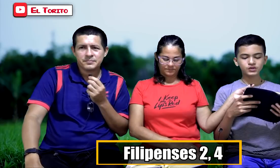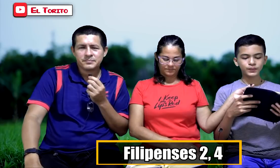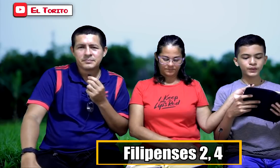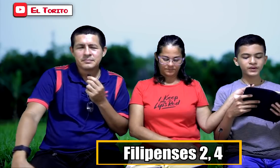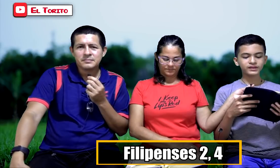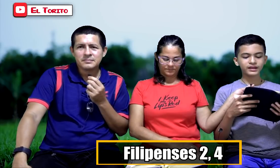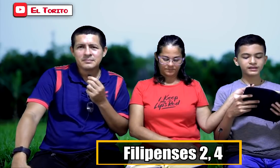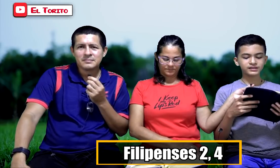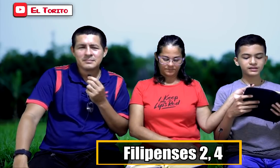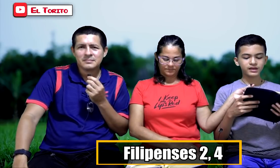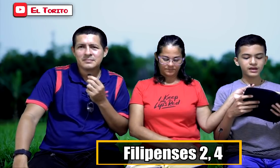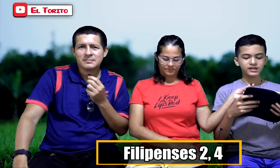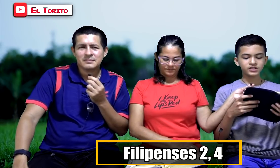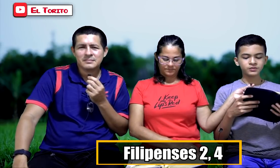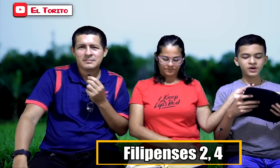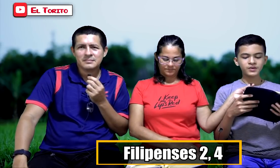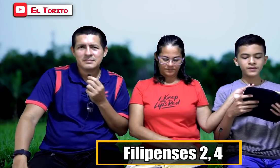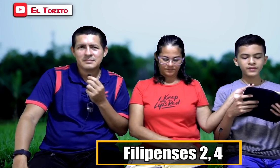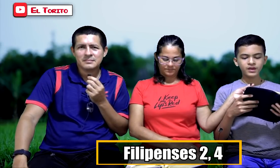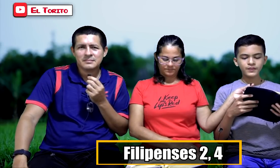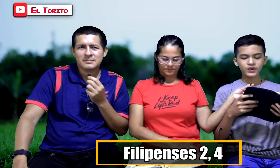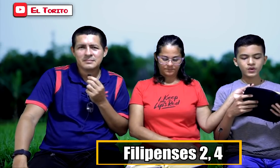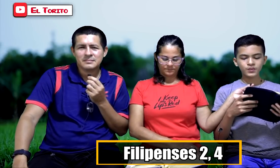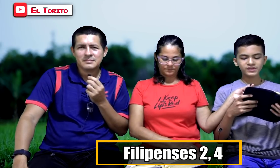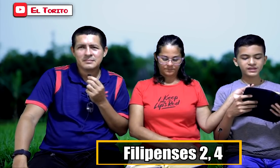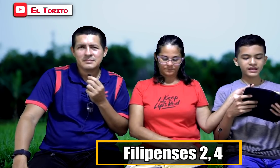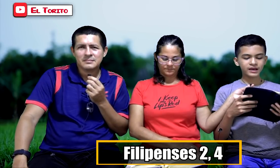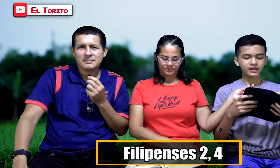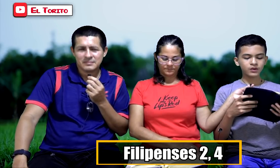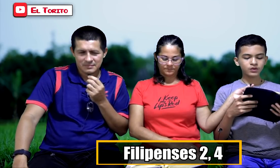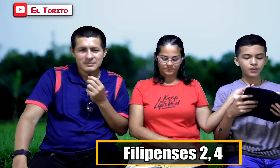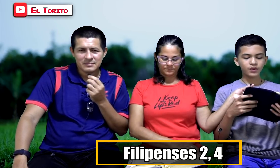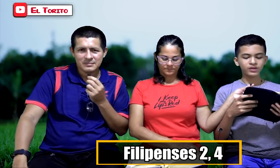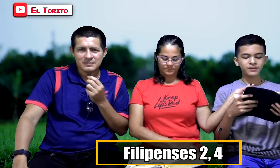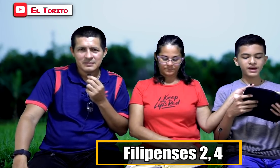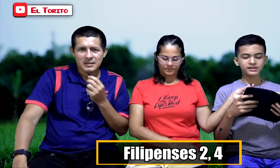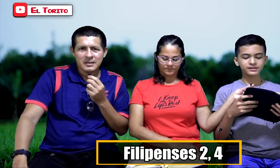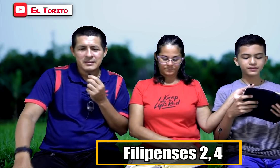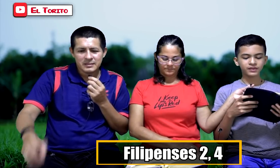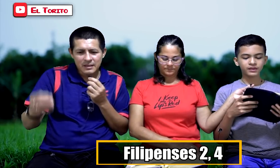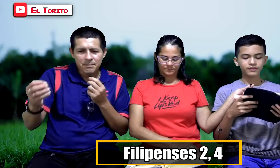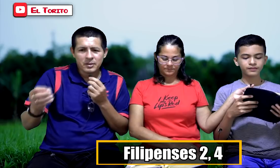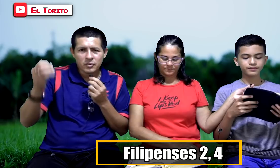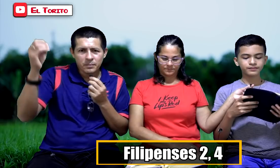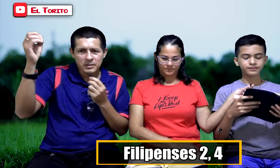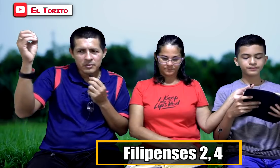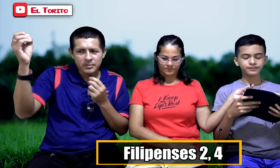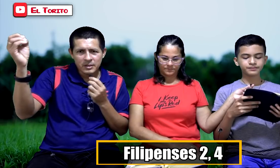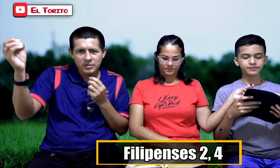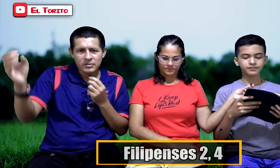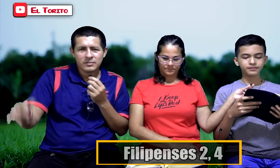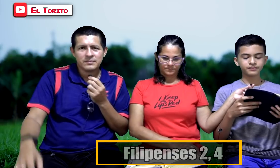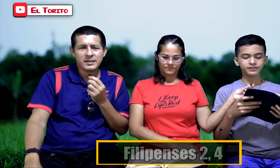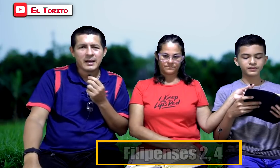de sus propios intereses. Sino más bien, preocúpense cada uno por los demás. ¿Te estás preocupando por el otro? Siga.